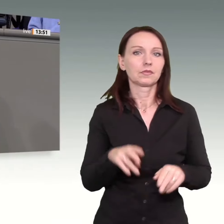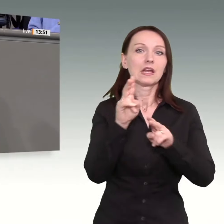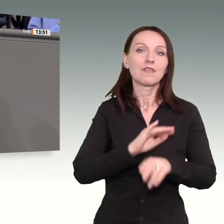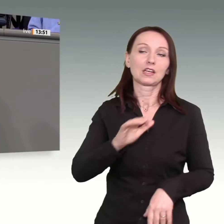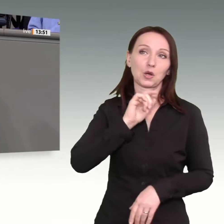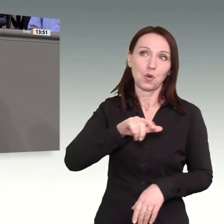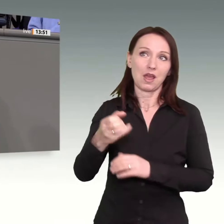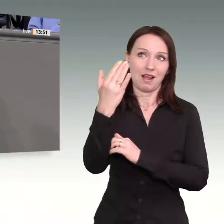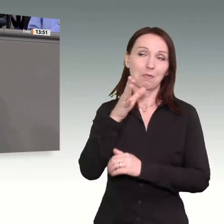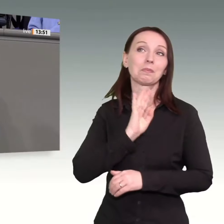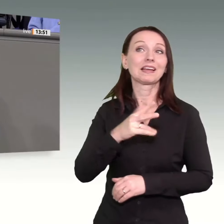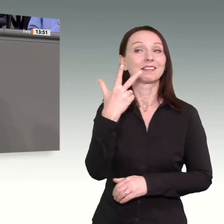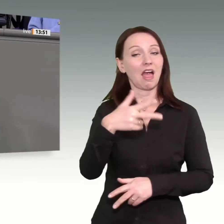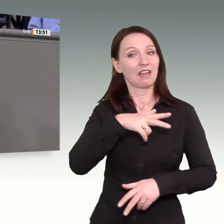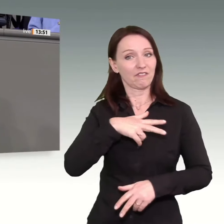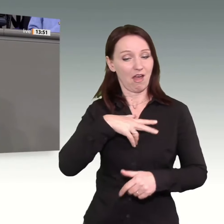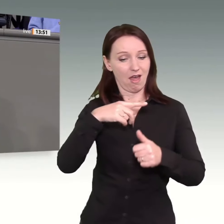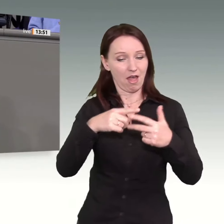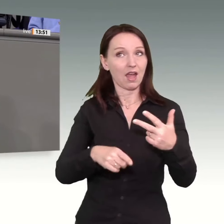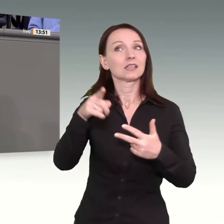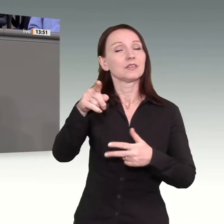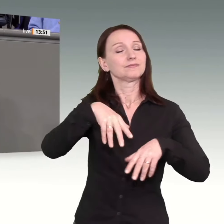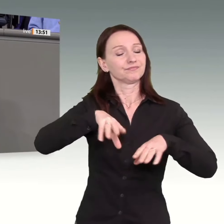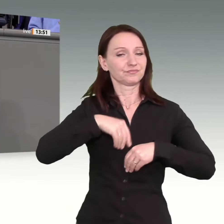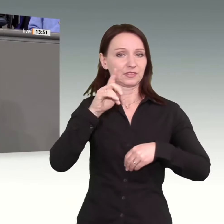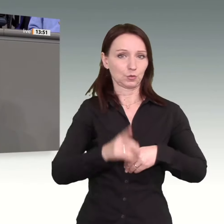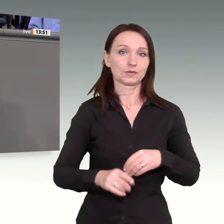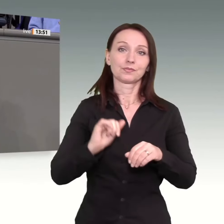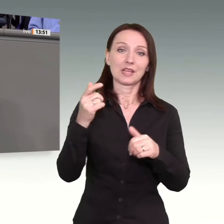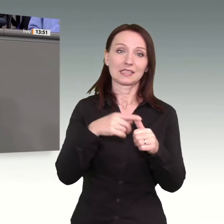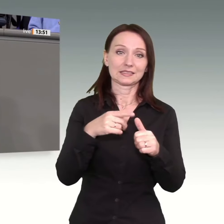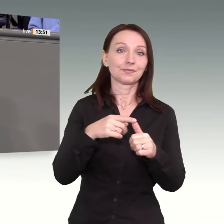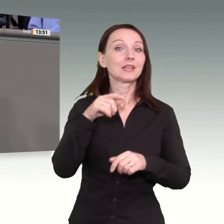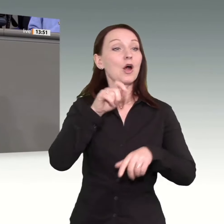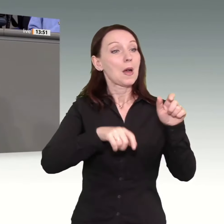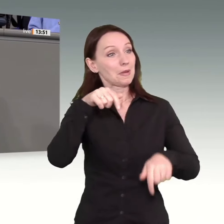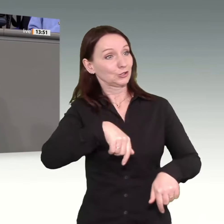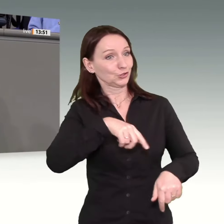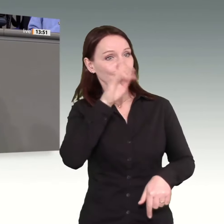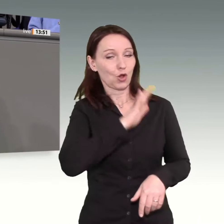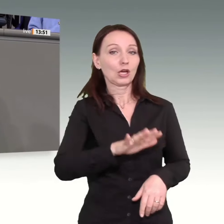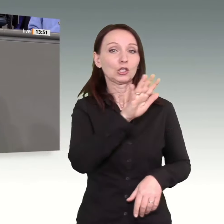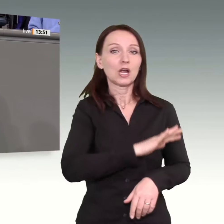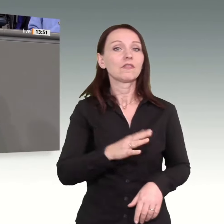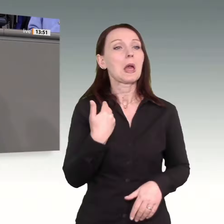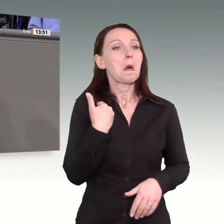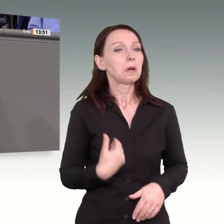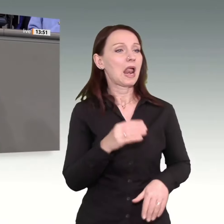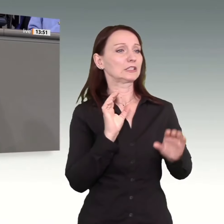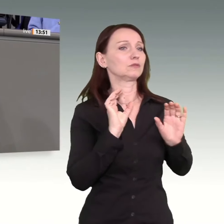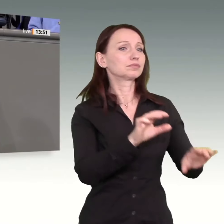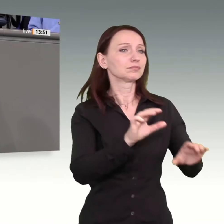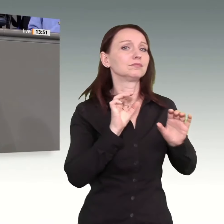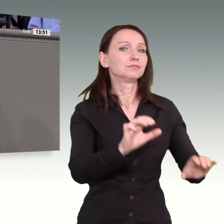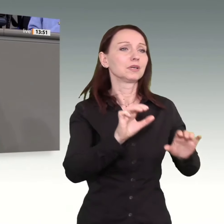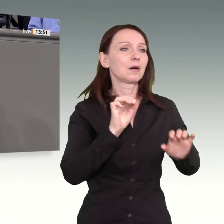Wahrheiten anzuerkennen. Erstens. Die Menschen in diesem Land sind nicht unendlich belastbar. Es ist kein Wunder,